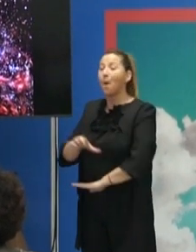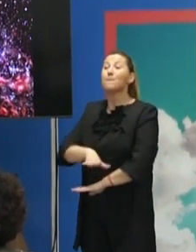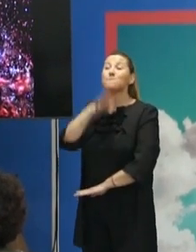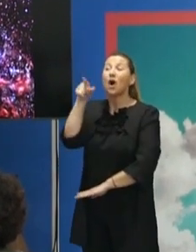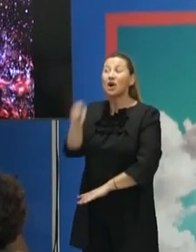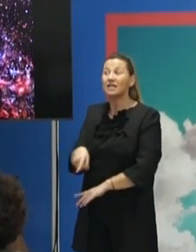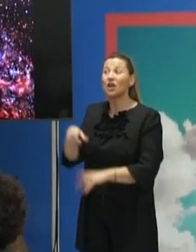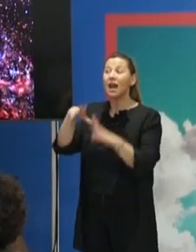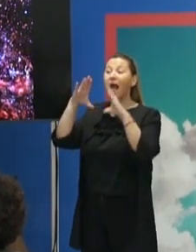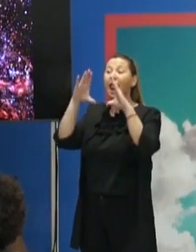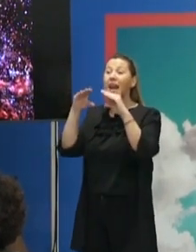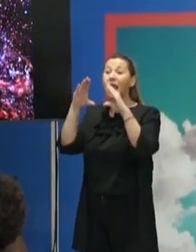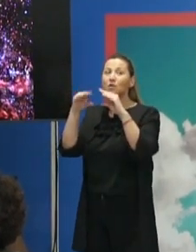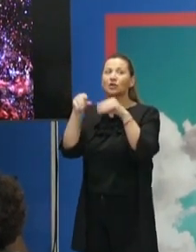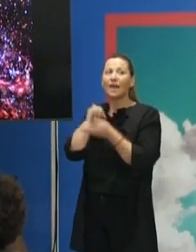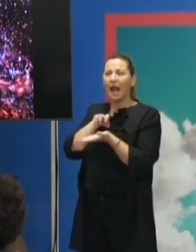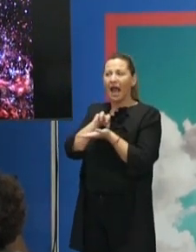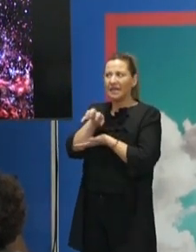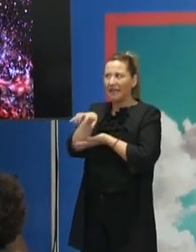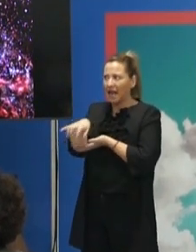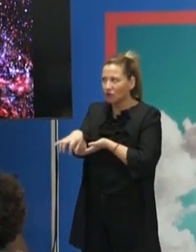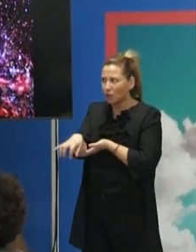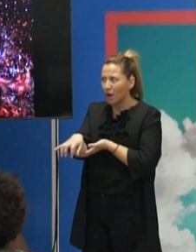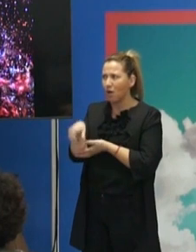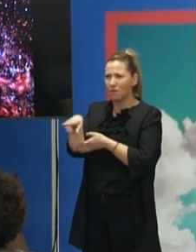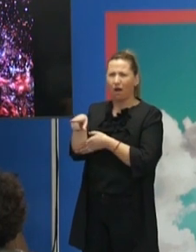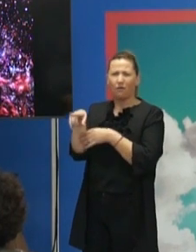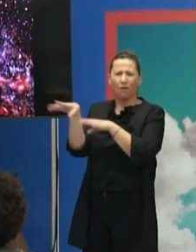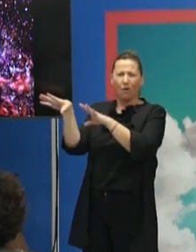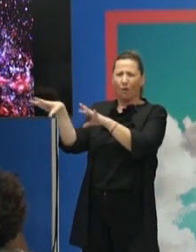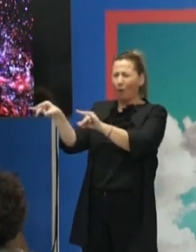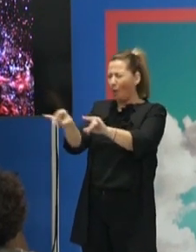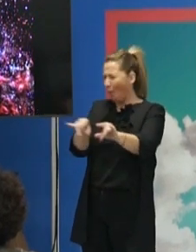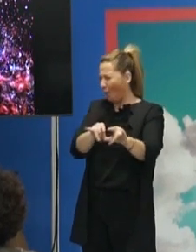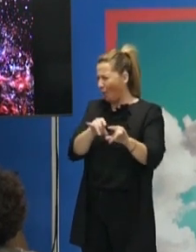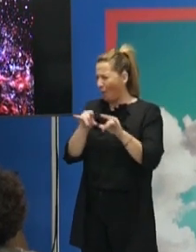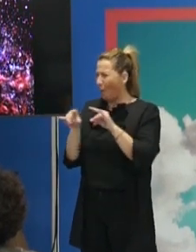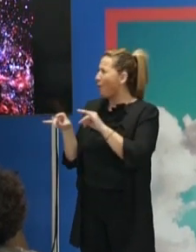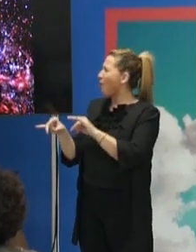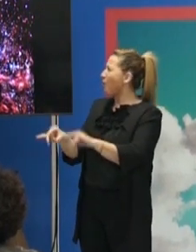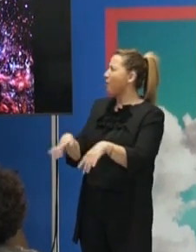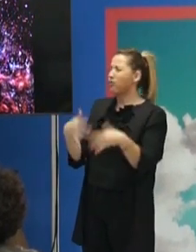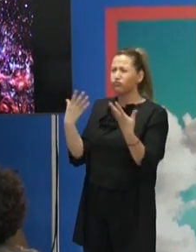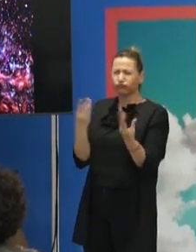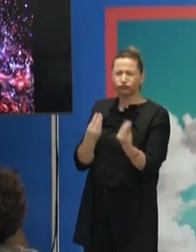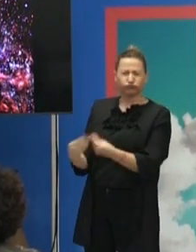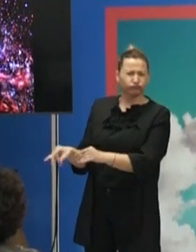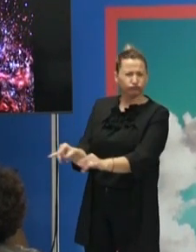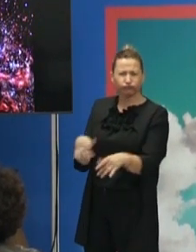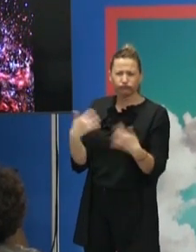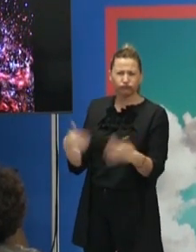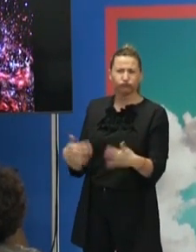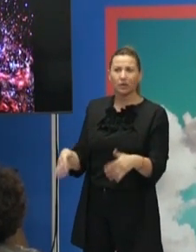Tarántula, con una zona con mucho polvo y con un cúmulo estelar, que se llama RC-136, que contiene algunas de las